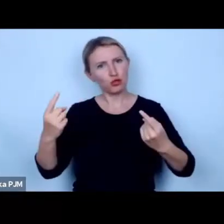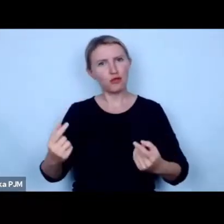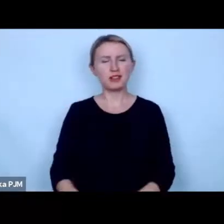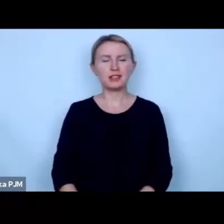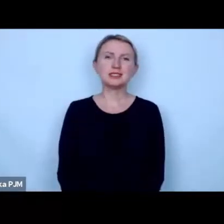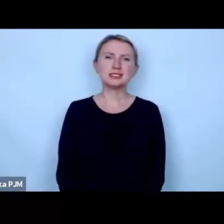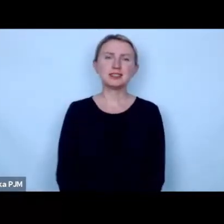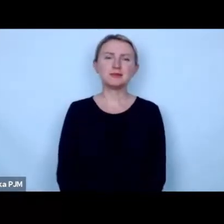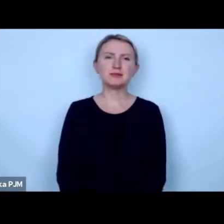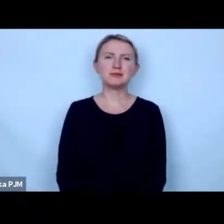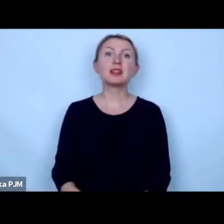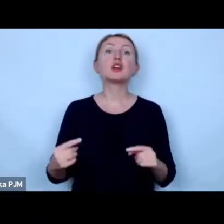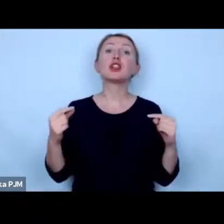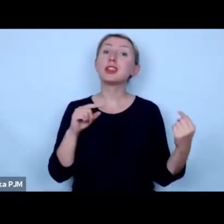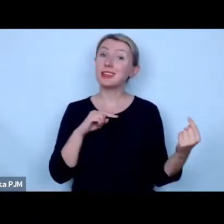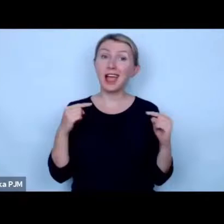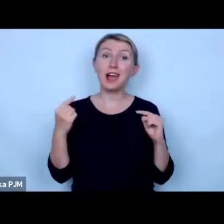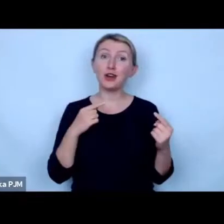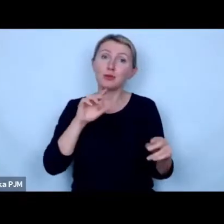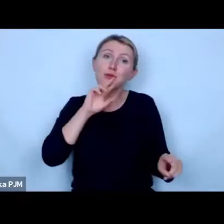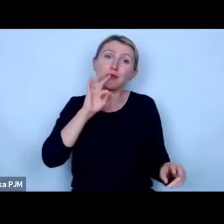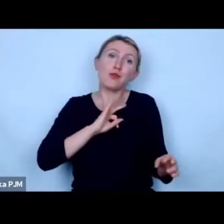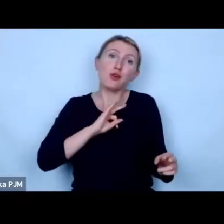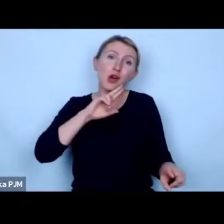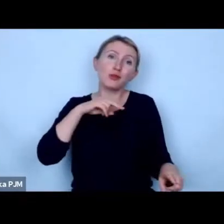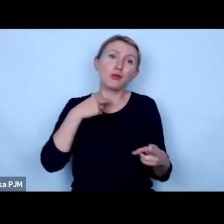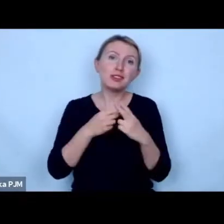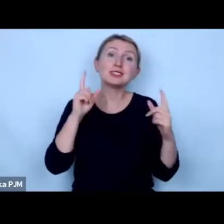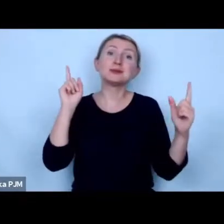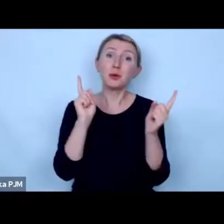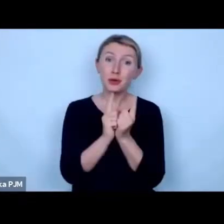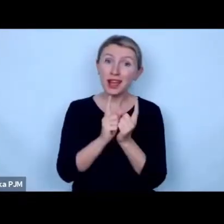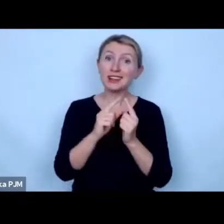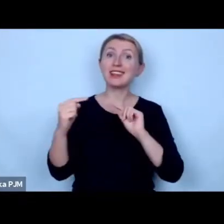także dialog jest moją odpowiedzią na pewno i spotkanie